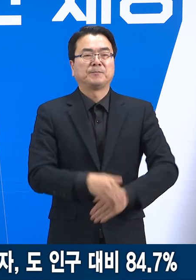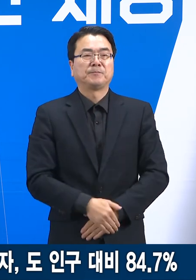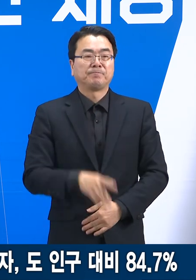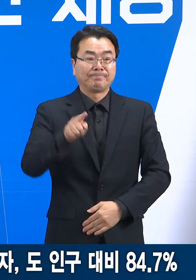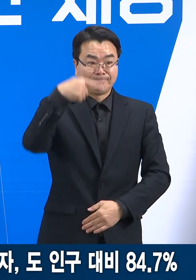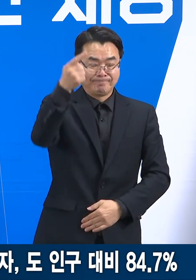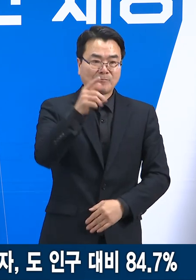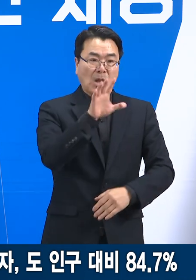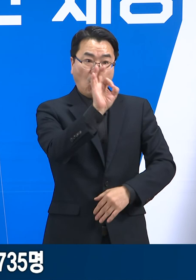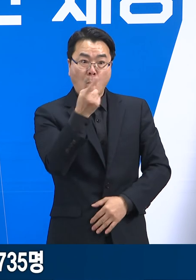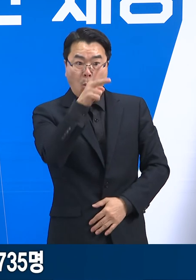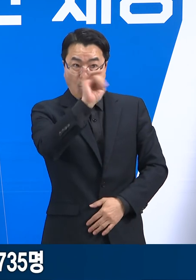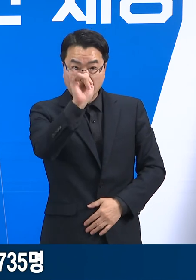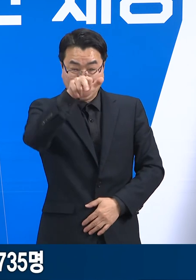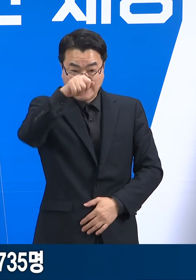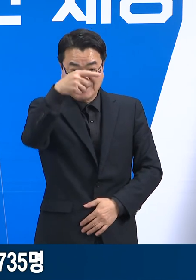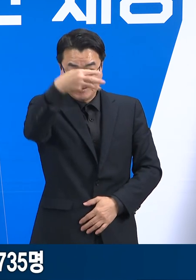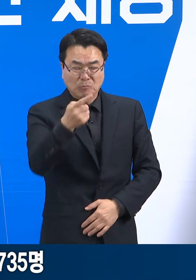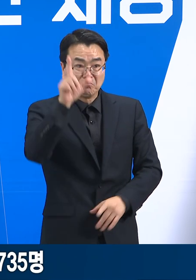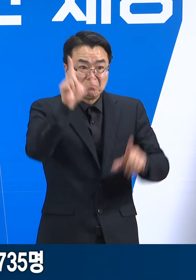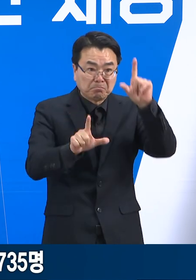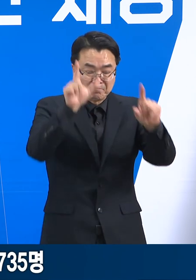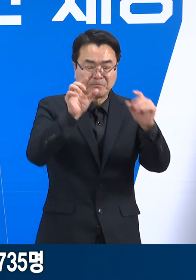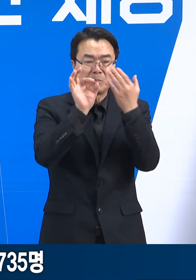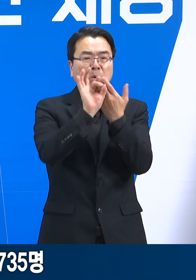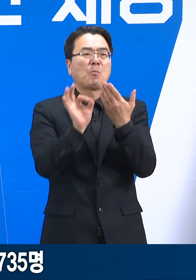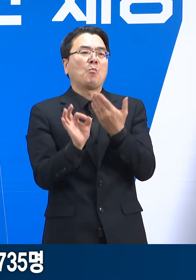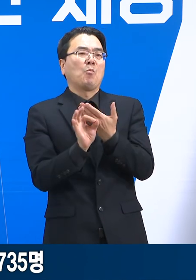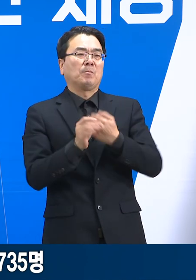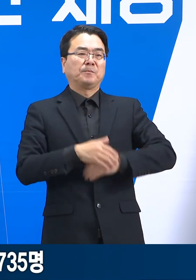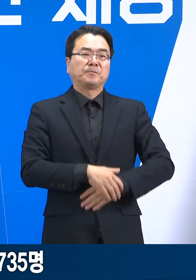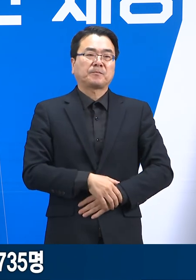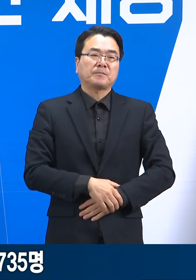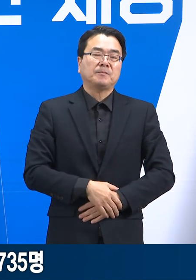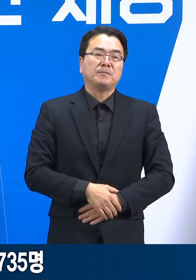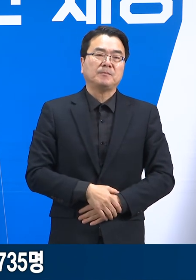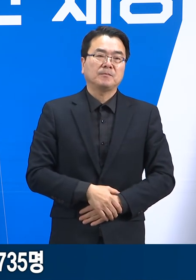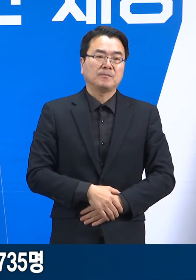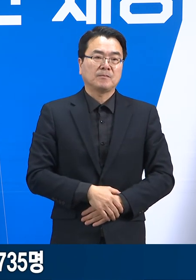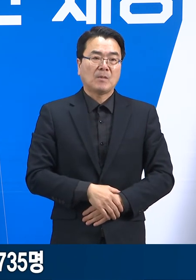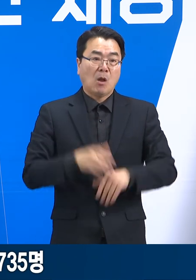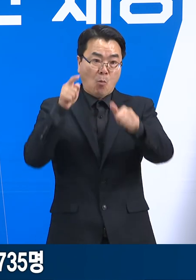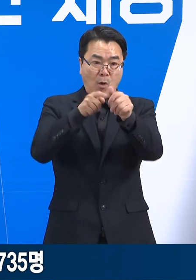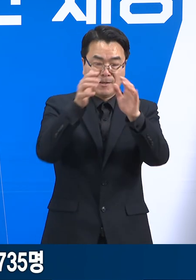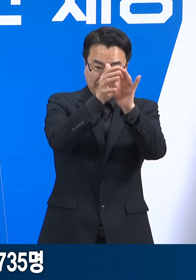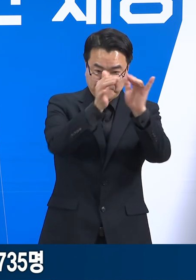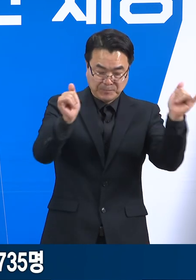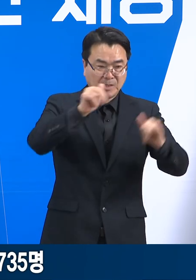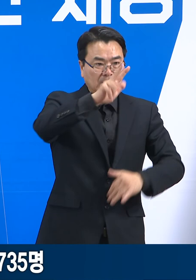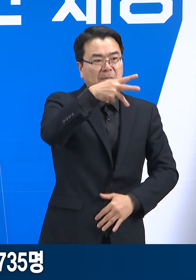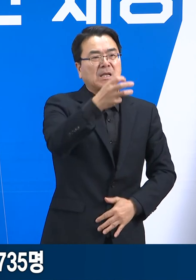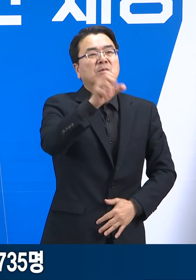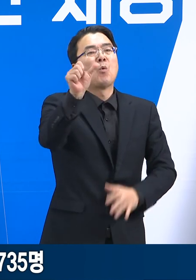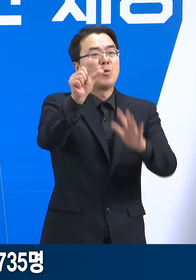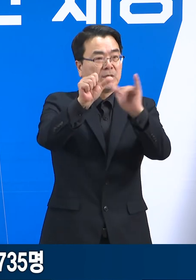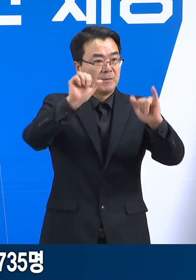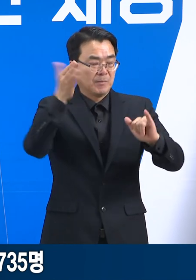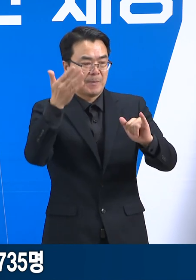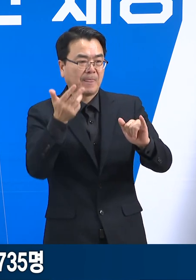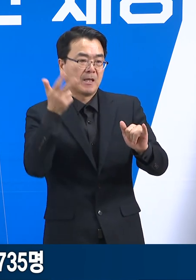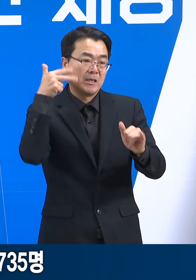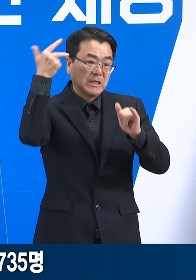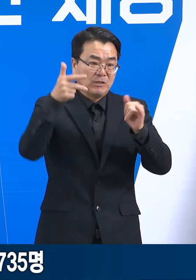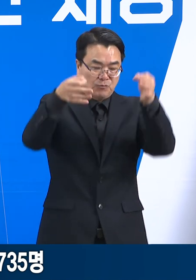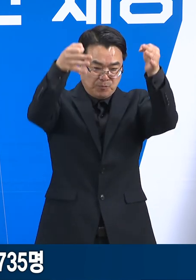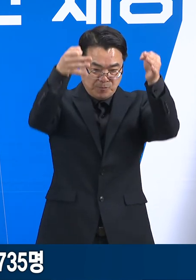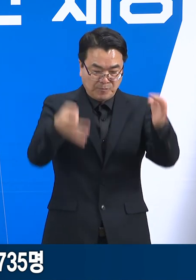다음은 도내 오미크론 변이 현황입니다. 18월 0시 기준 도내 오미크론 변이 확진자는 735명입니다. 지난 한 주